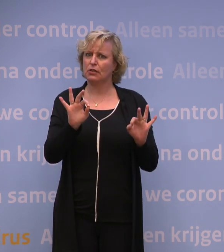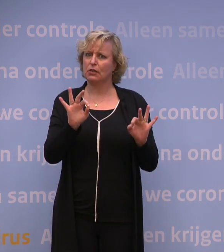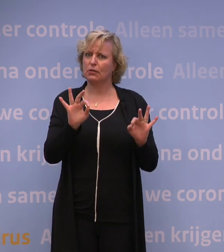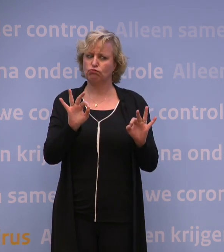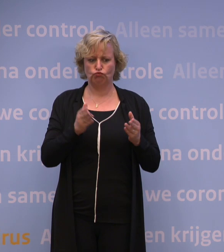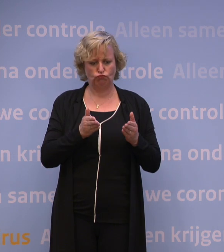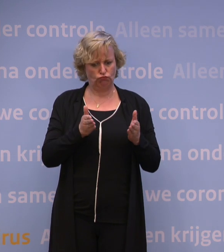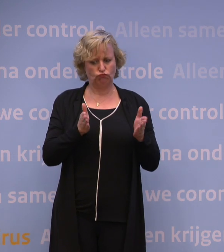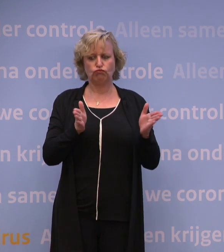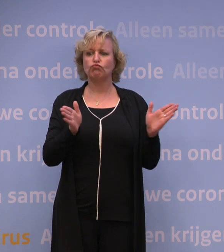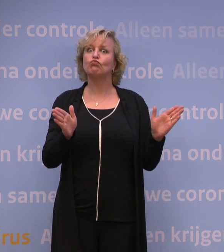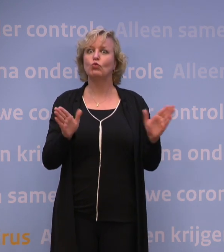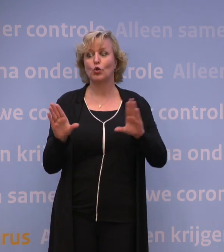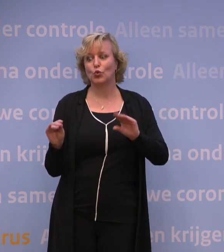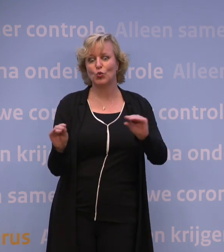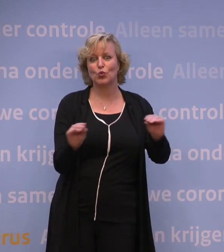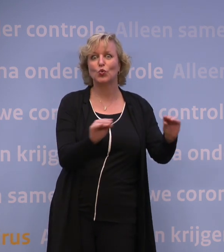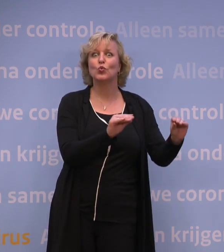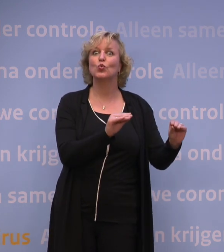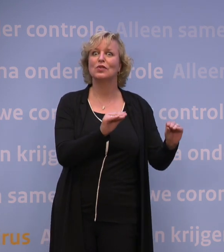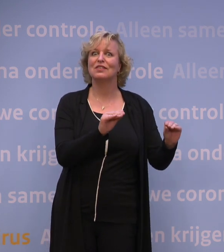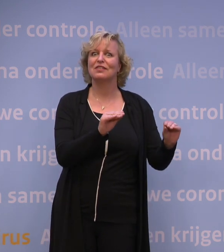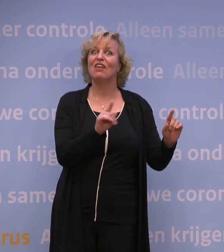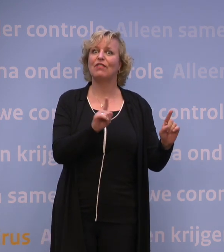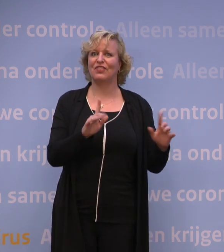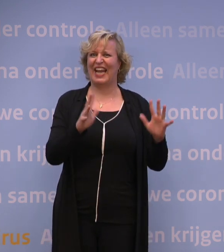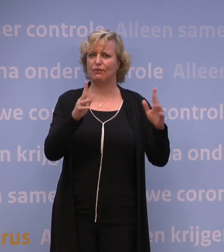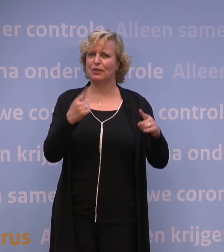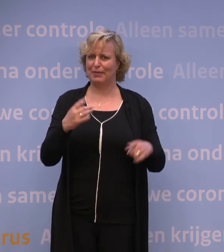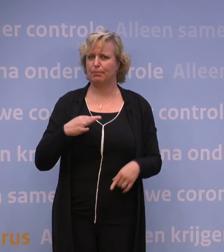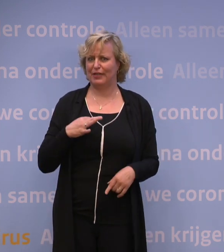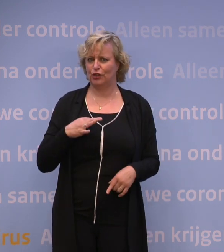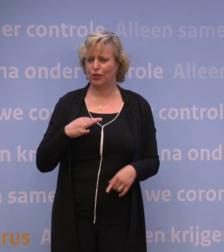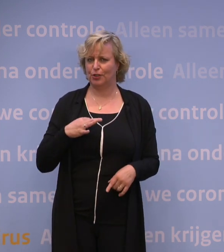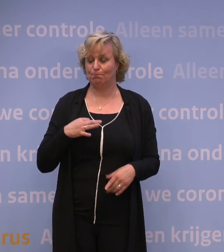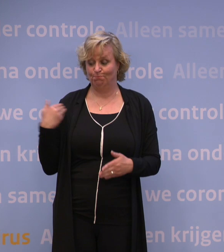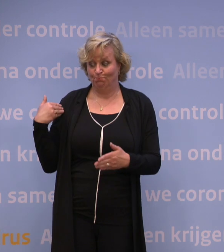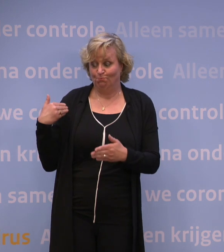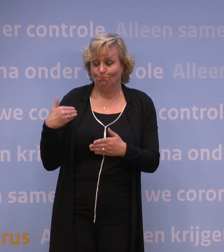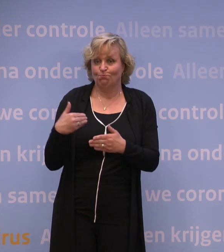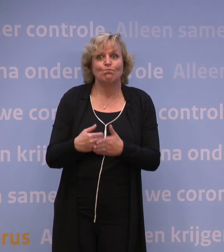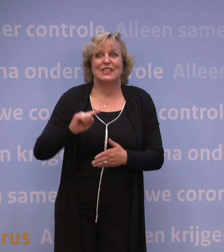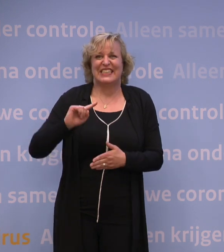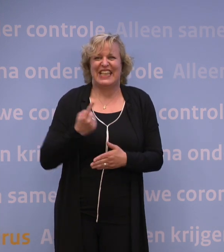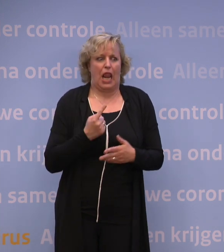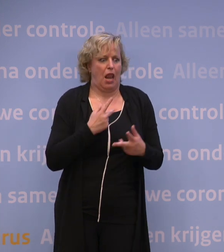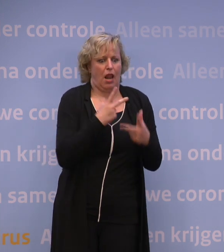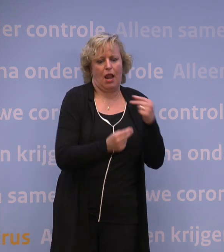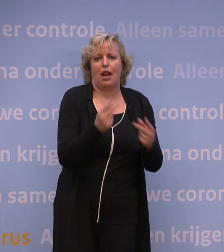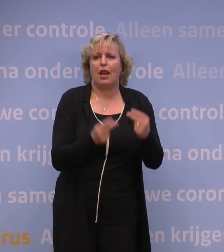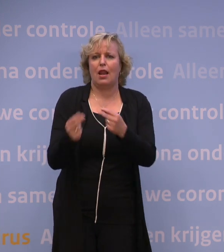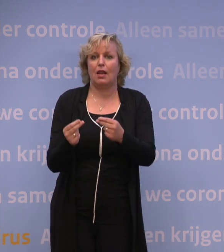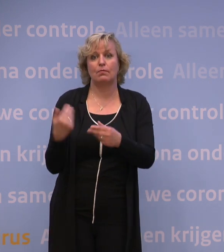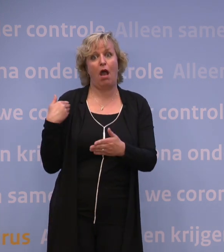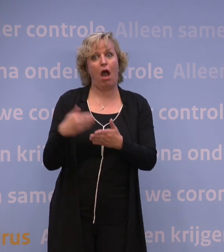krijgen om al die dingen te doen die het leven kleur geven. Er wordt al weken razendsnel gevaccineerd. In de afgelopen week